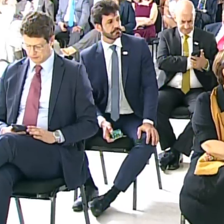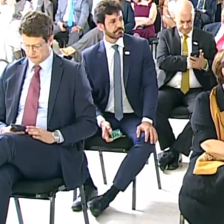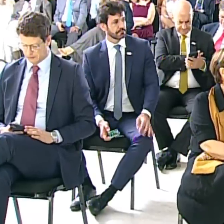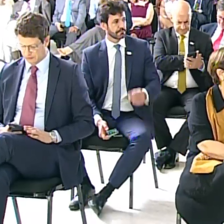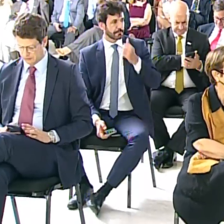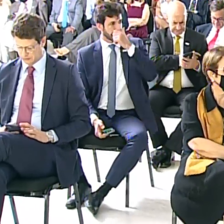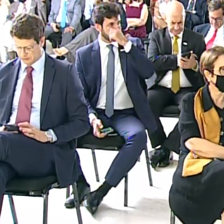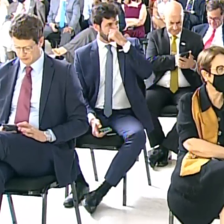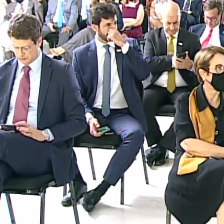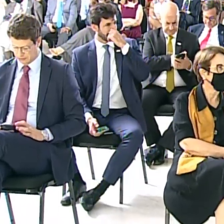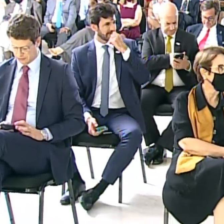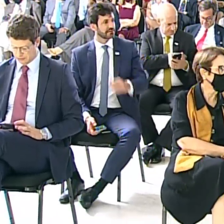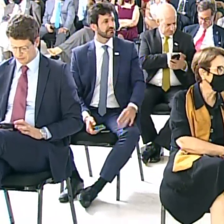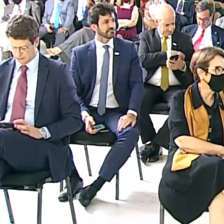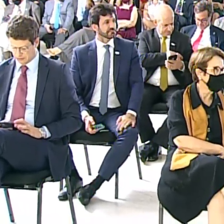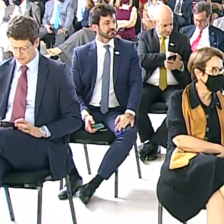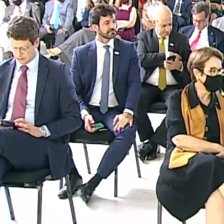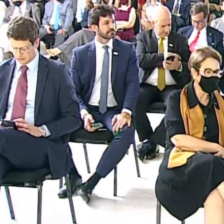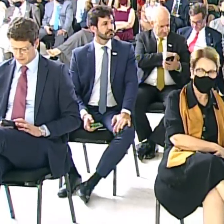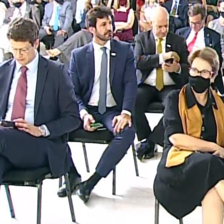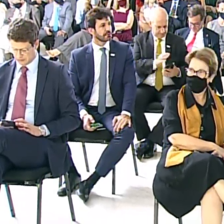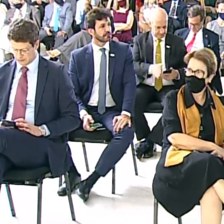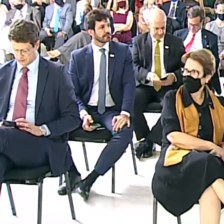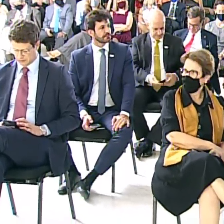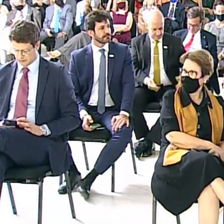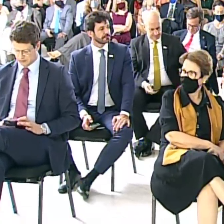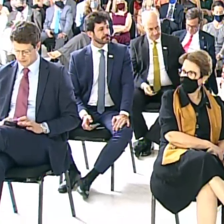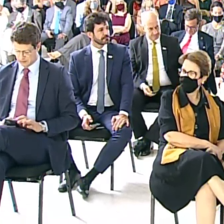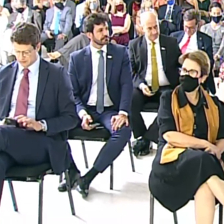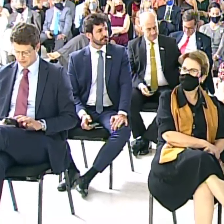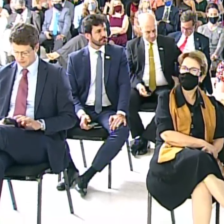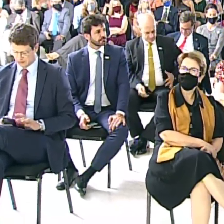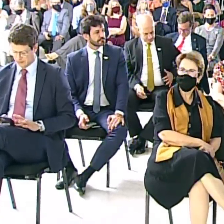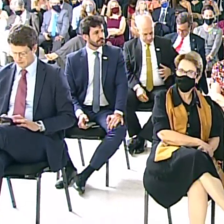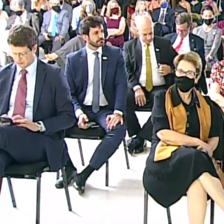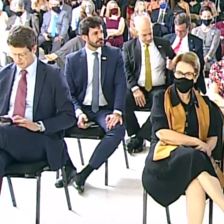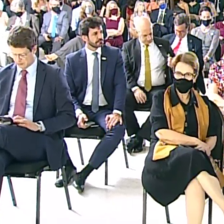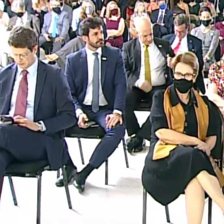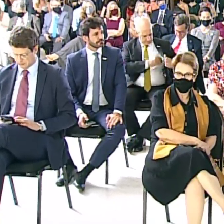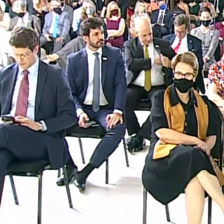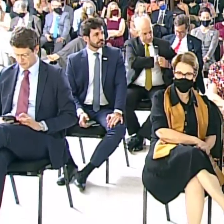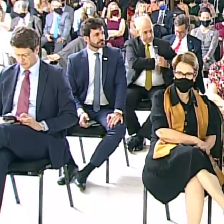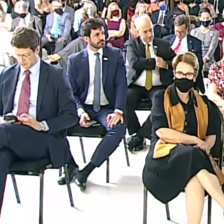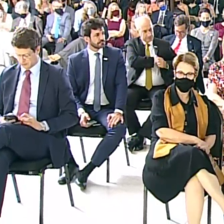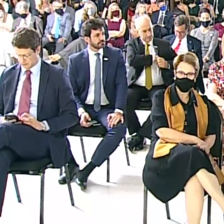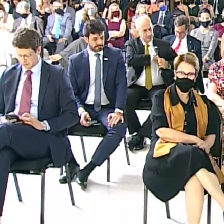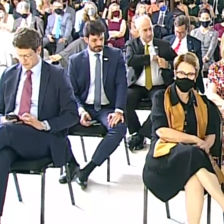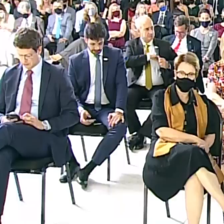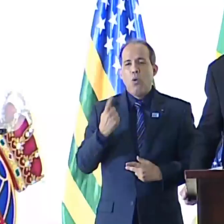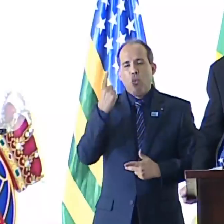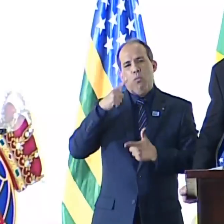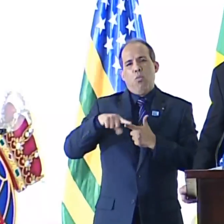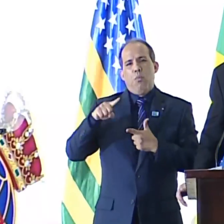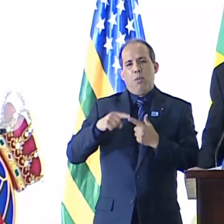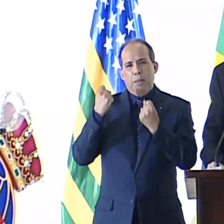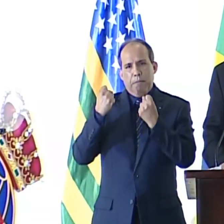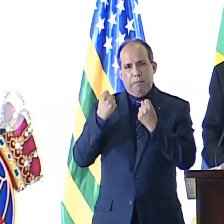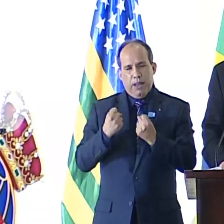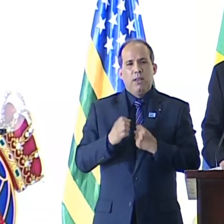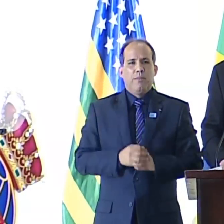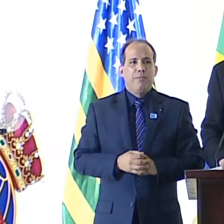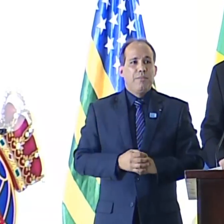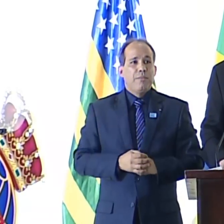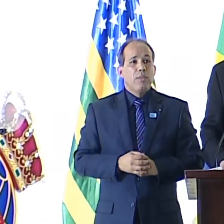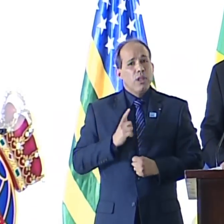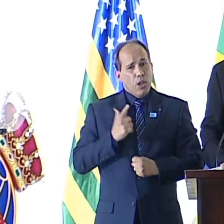a Venezuela do regime de lesa humanidade de Maduro, é apenas a ponta do iceberg. Ao contrário de